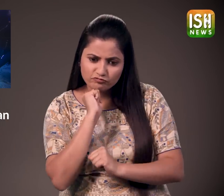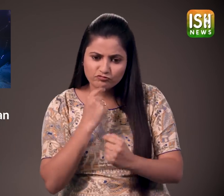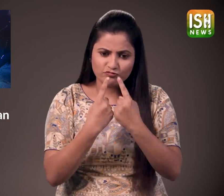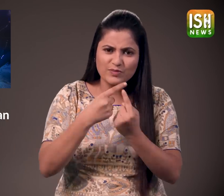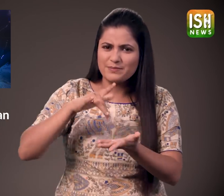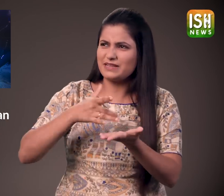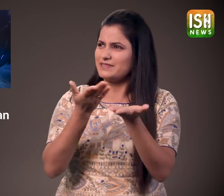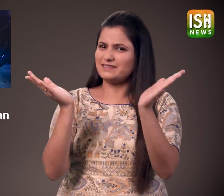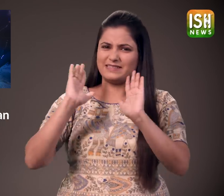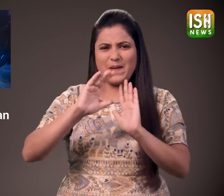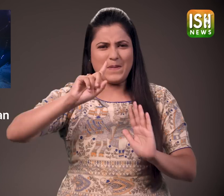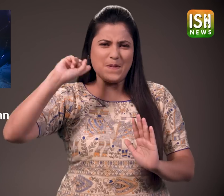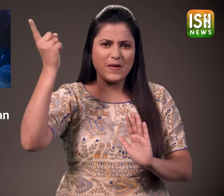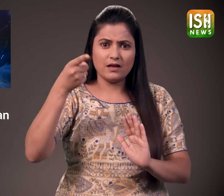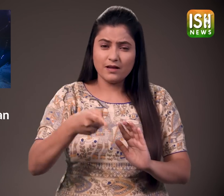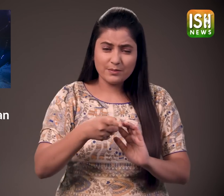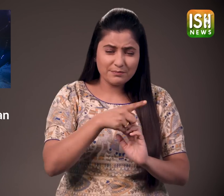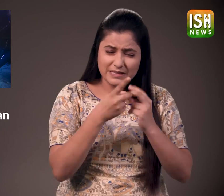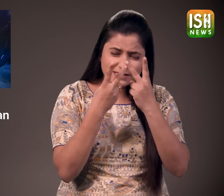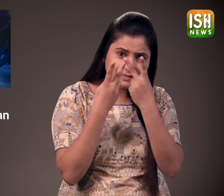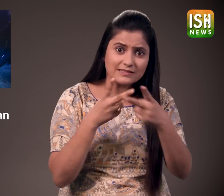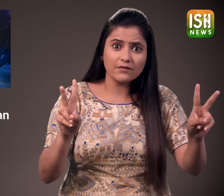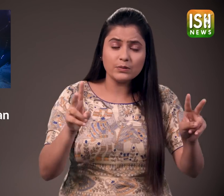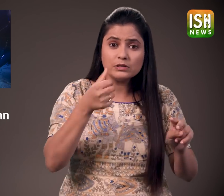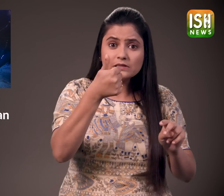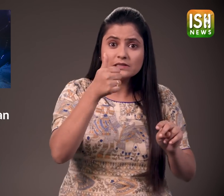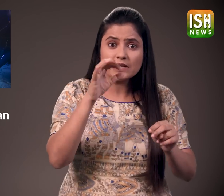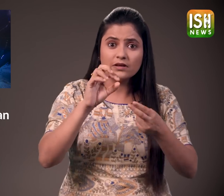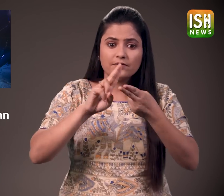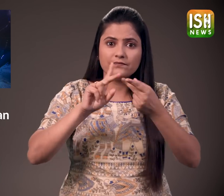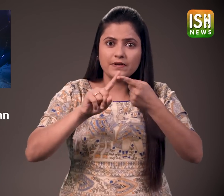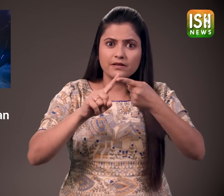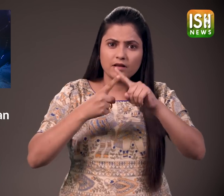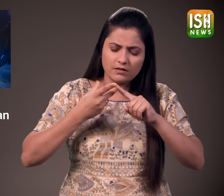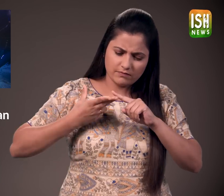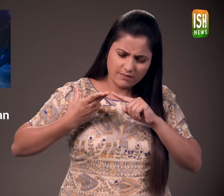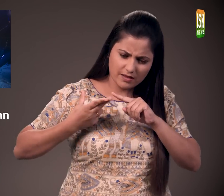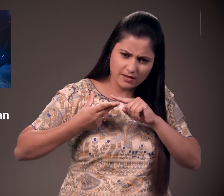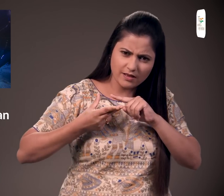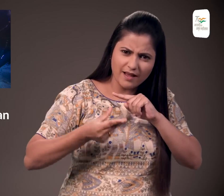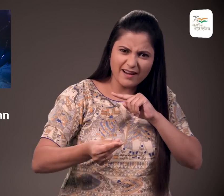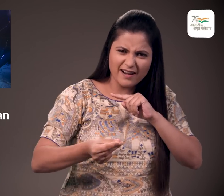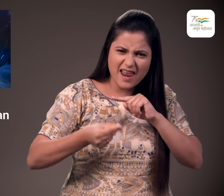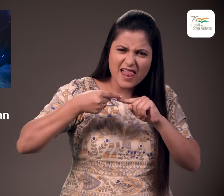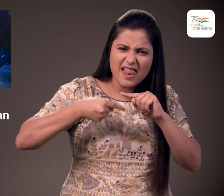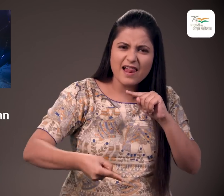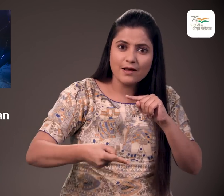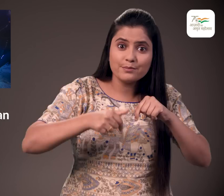खिलाडियों द्वाला खेला जाता है लेकिन ये बिलकुल अलग था ये साट फीट गहरे समुद्र में खेला जा रहा था